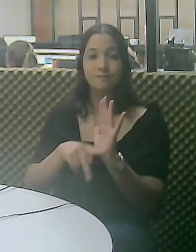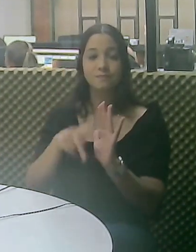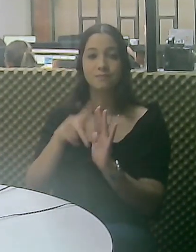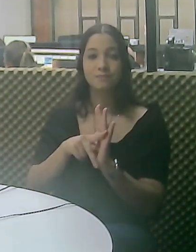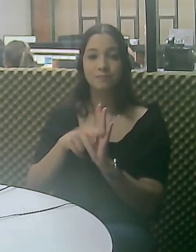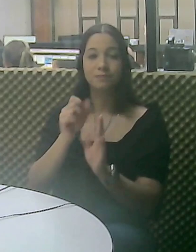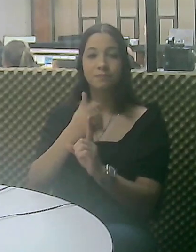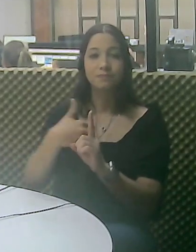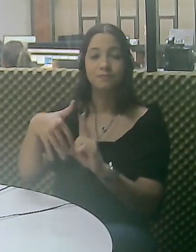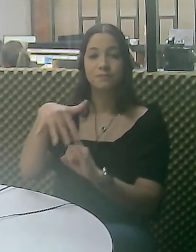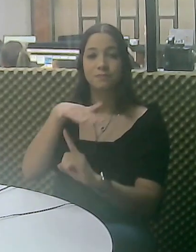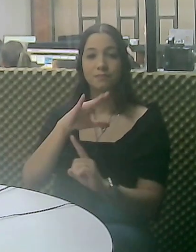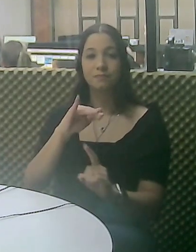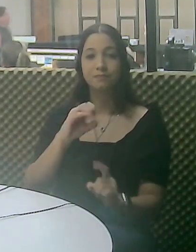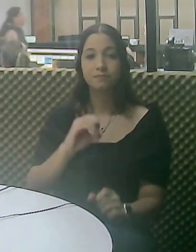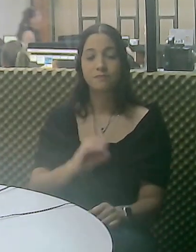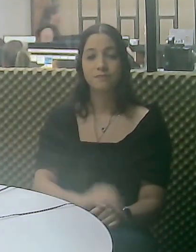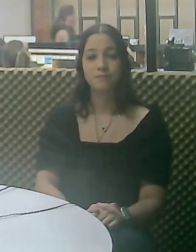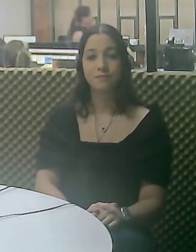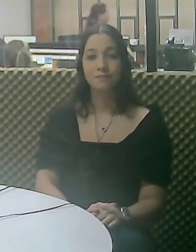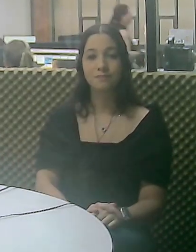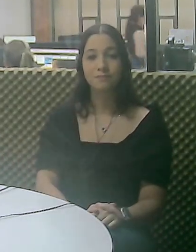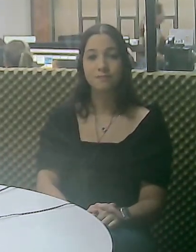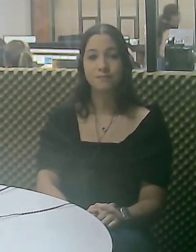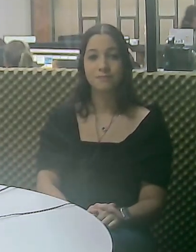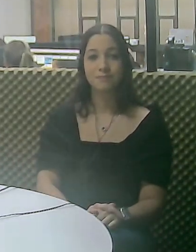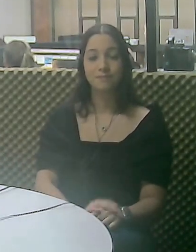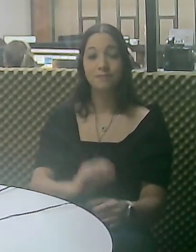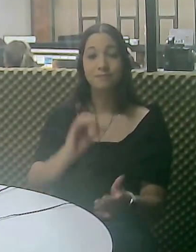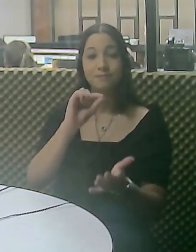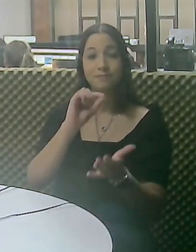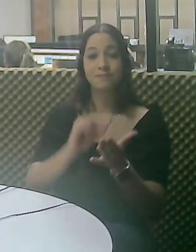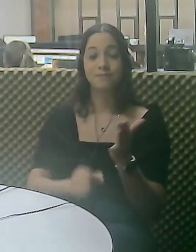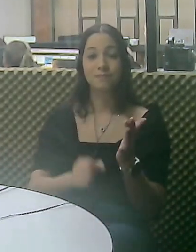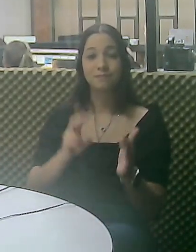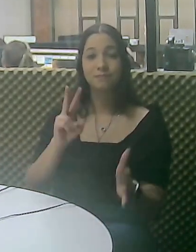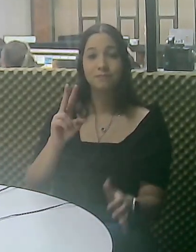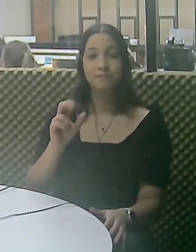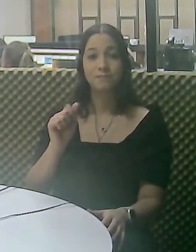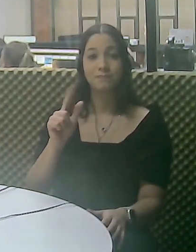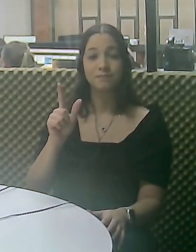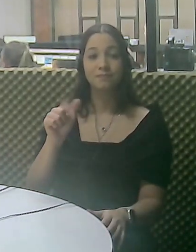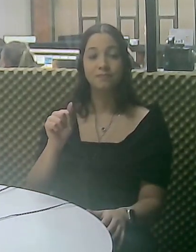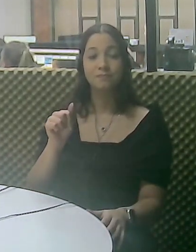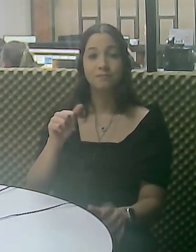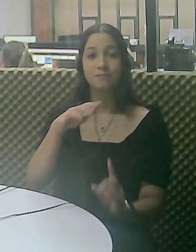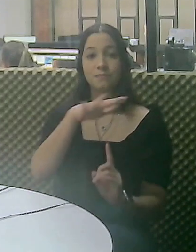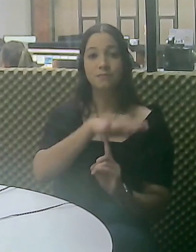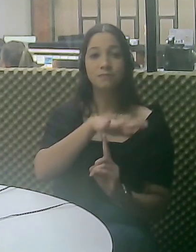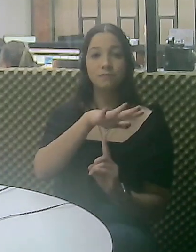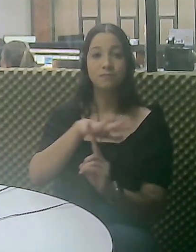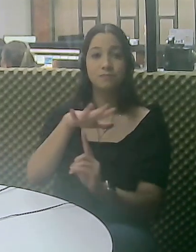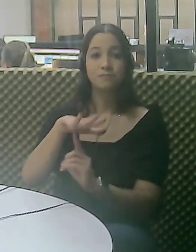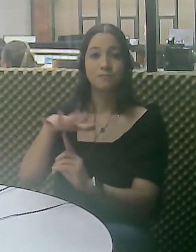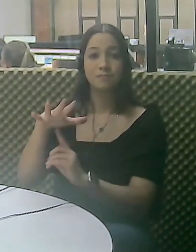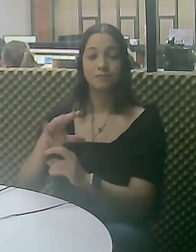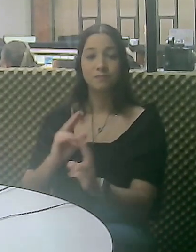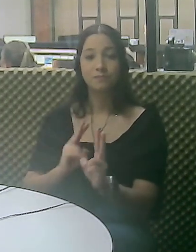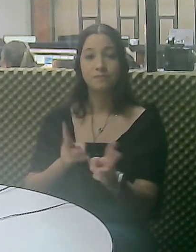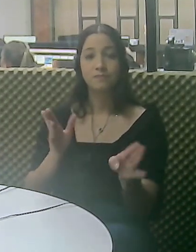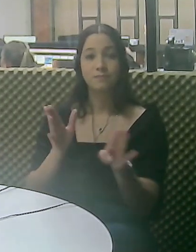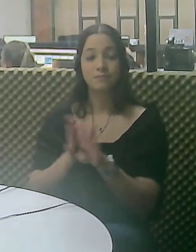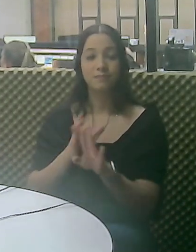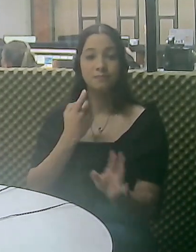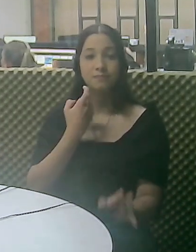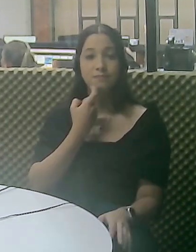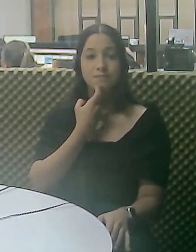Prefeitura anuncia início do programa Biossocial. E ainda, inscrições para vagas